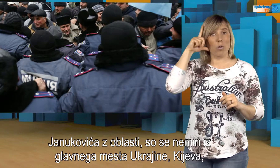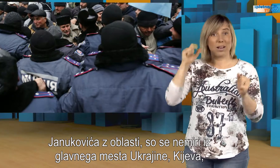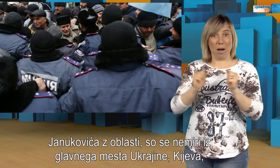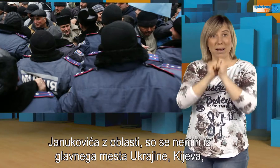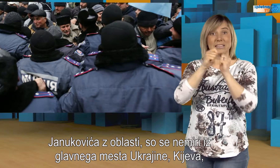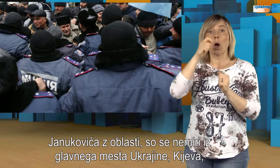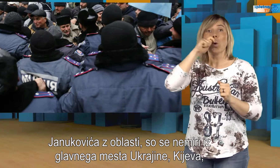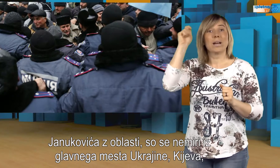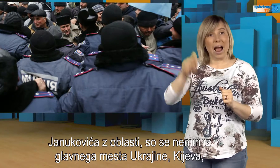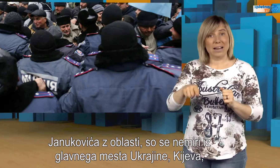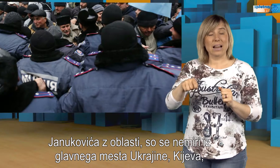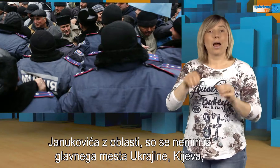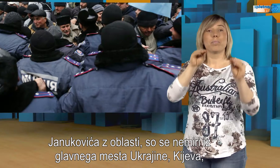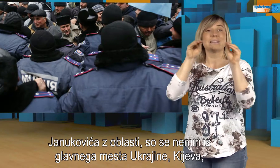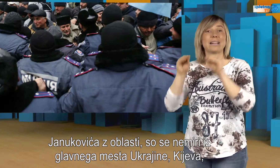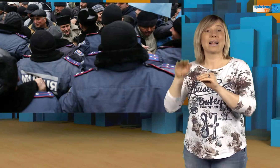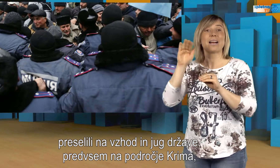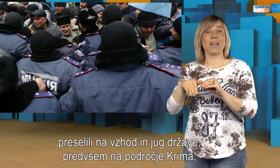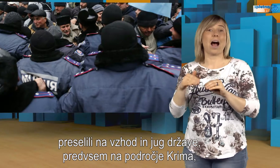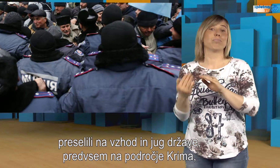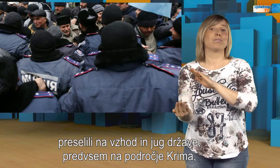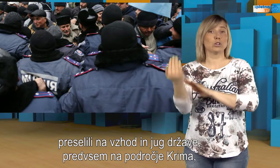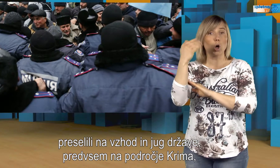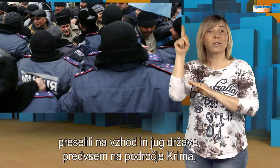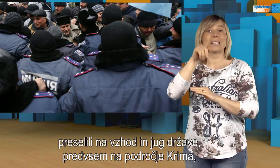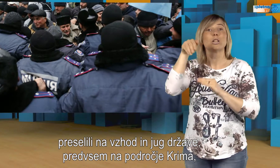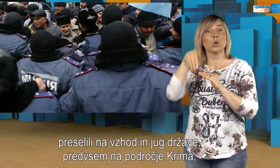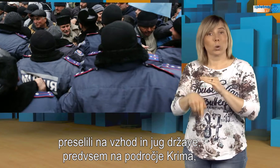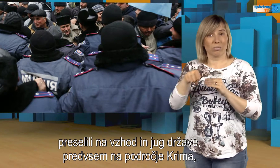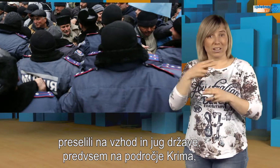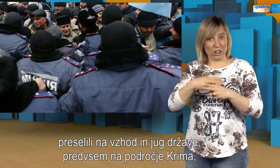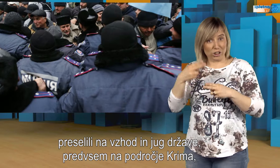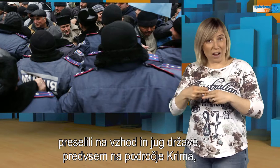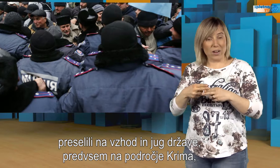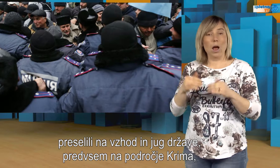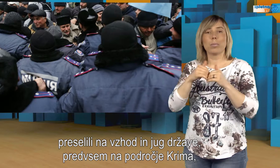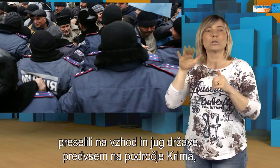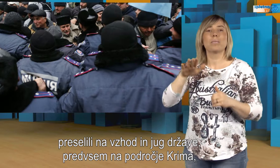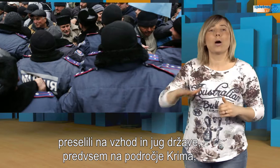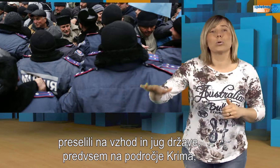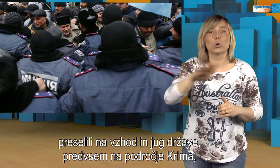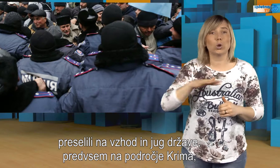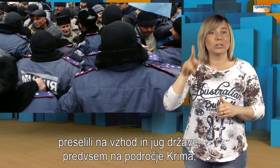preselili na vzhod in jug države, predvsem na področje Krima, kjer živi pretežno rusko prebivalstvo.